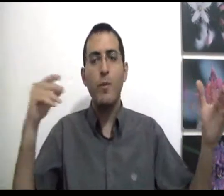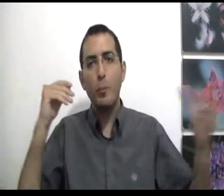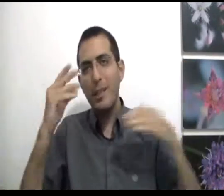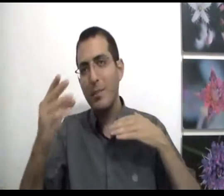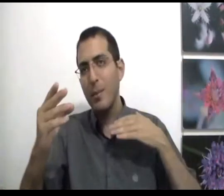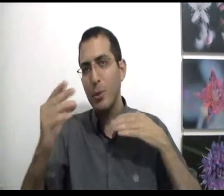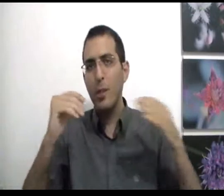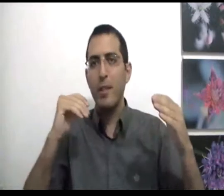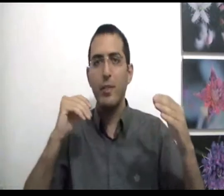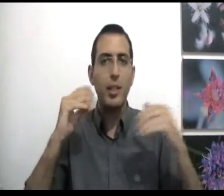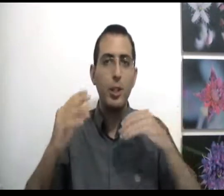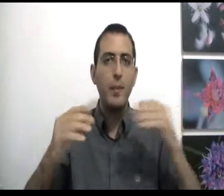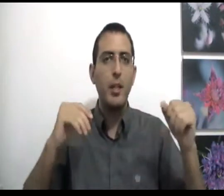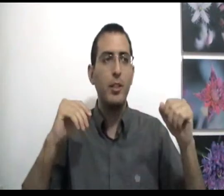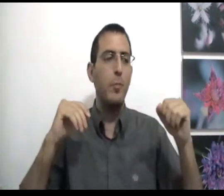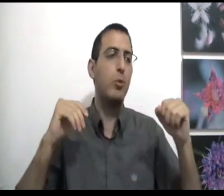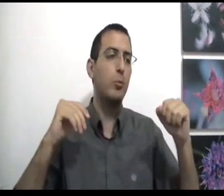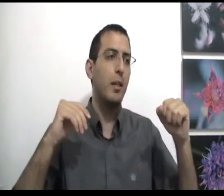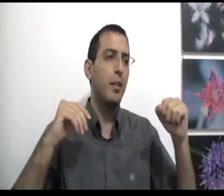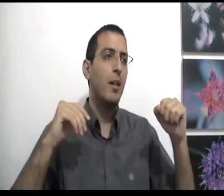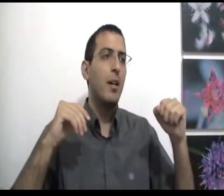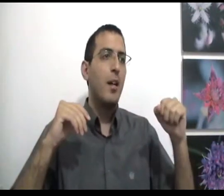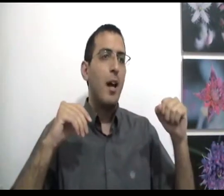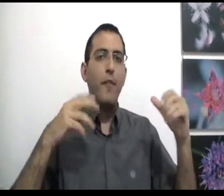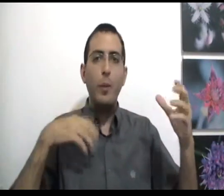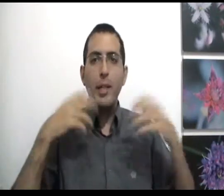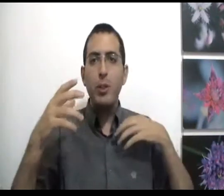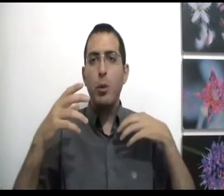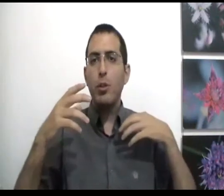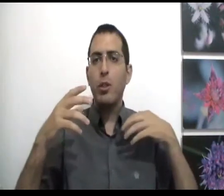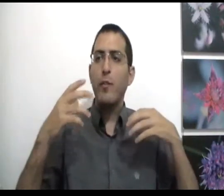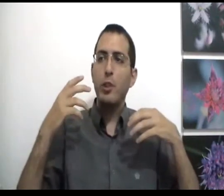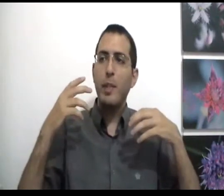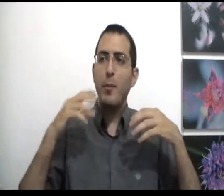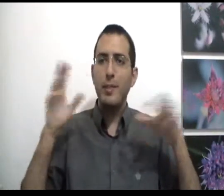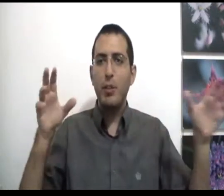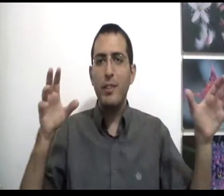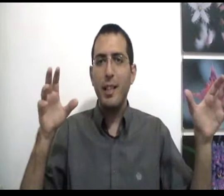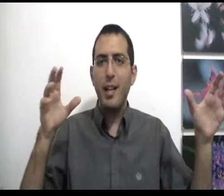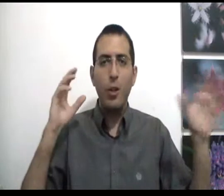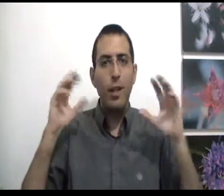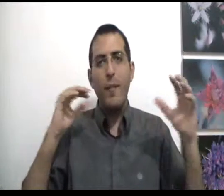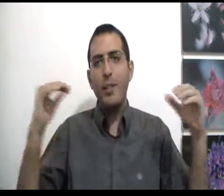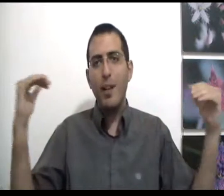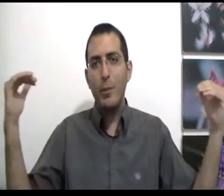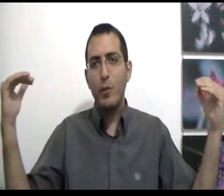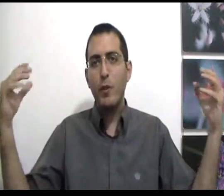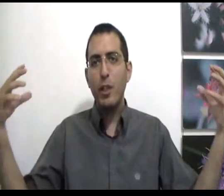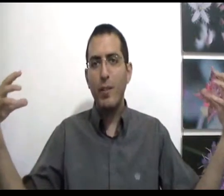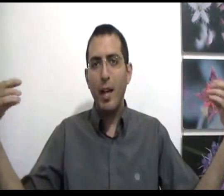אפילו בין הזמנים השונים אין הבדל כי שני הם מתחכשים באותו זמן אפילו בין הישועות השונות אפילו שבן אדם אומר זה טוב וזה רע, כל דבר בדבר, בסופו של דבר,